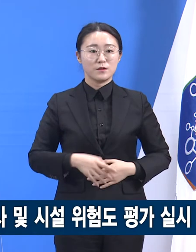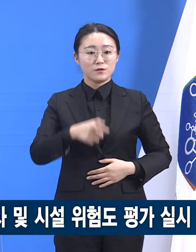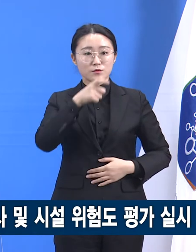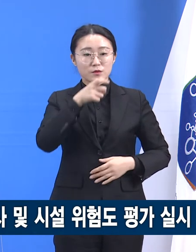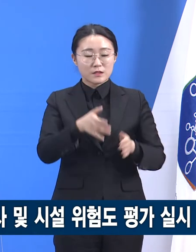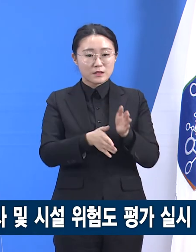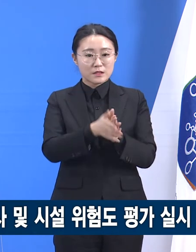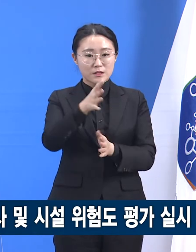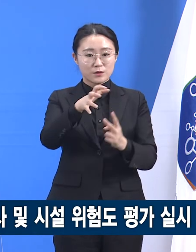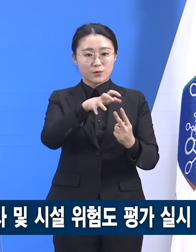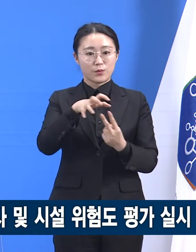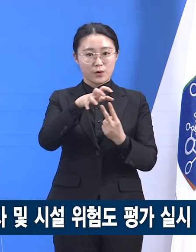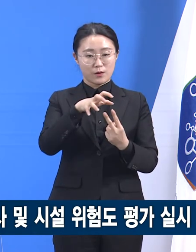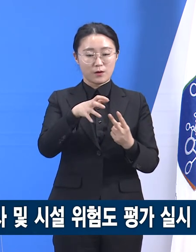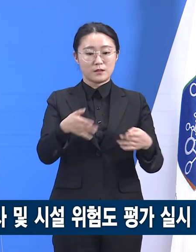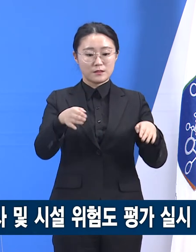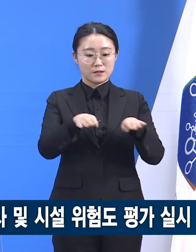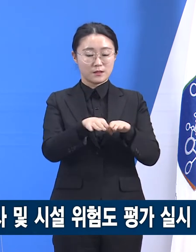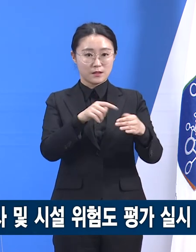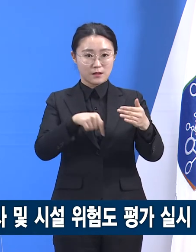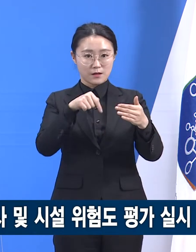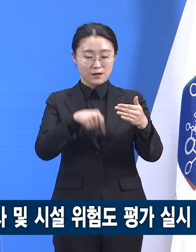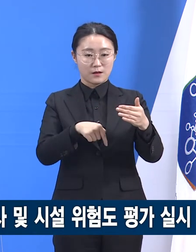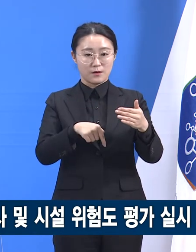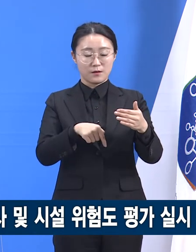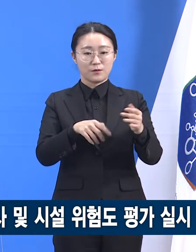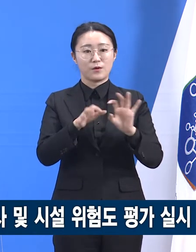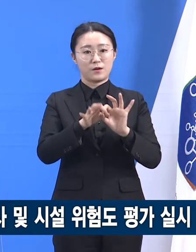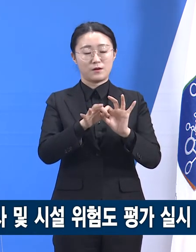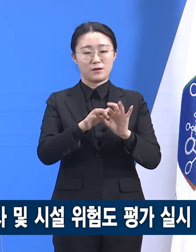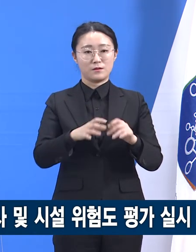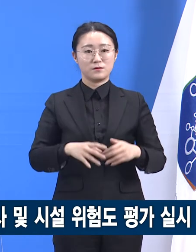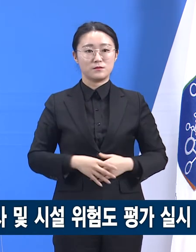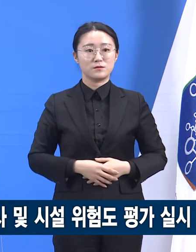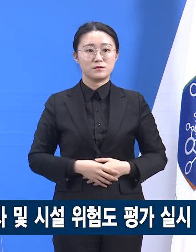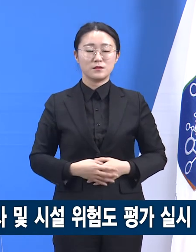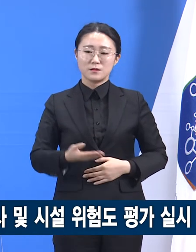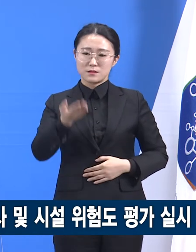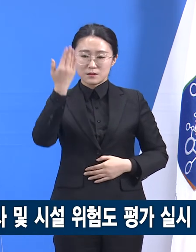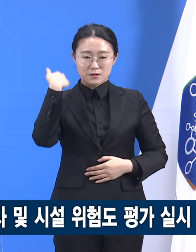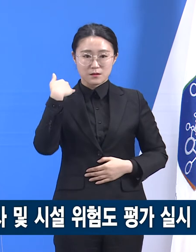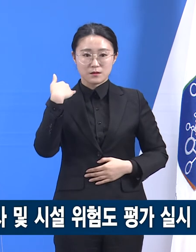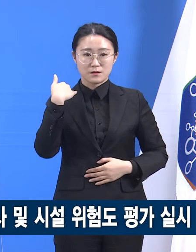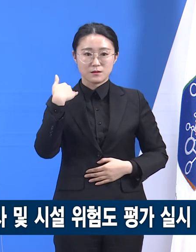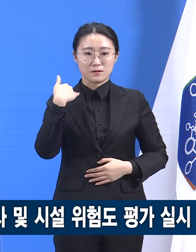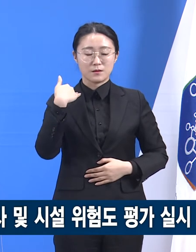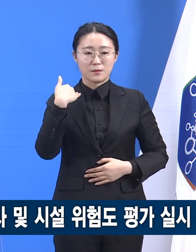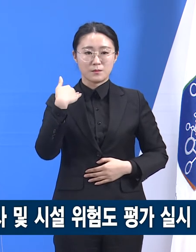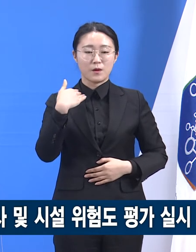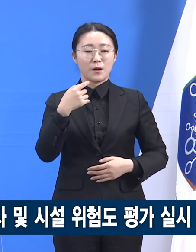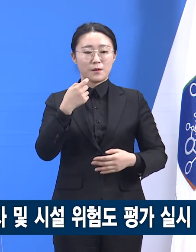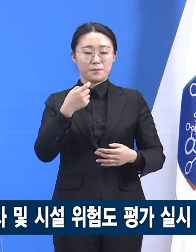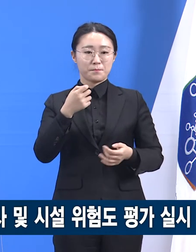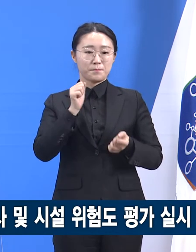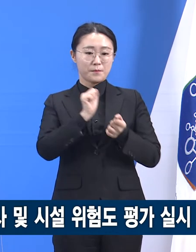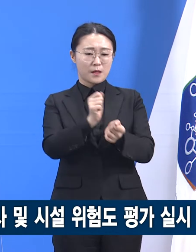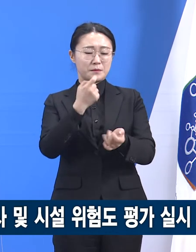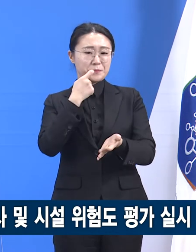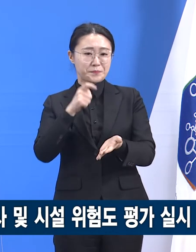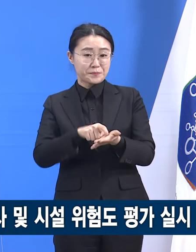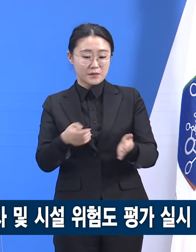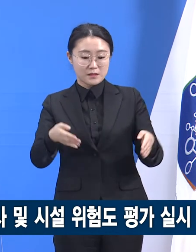지난 27일 고위험시설 종사자를 대상으로 실시한 선제적 PCR 검사에서